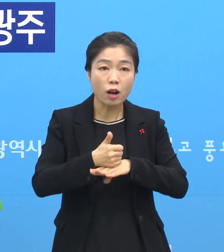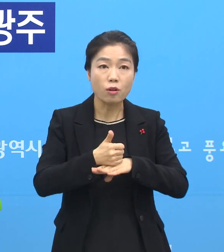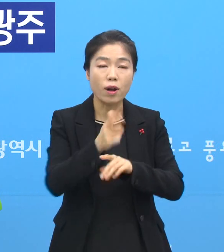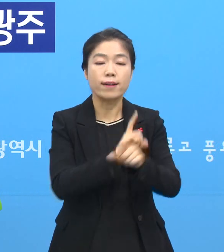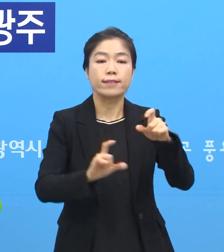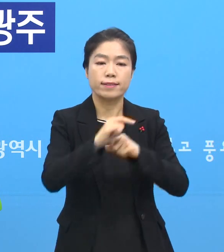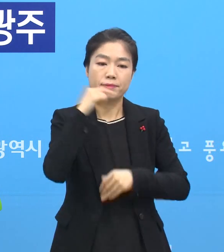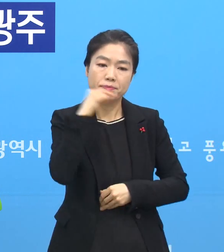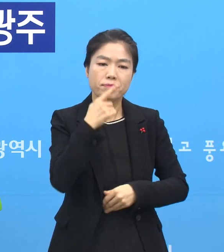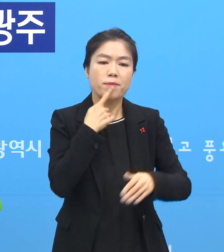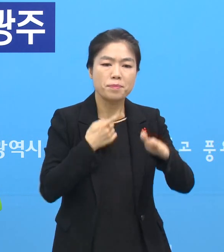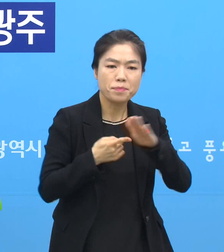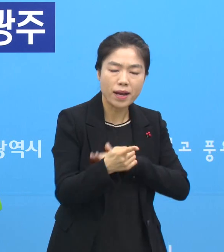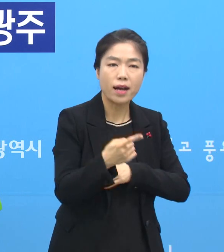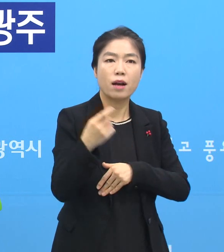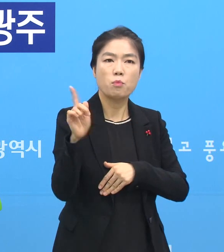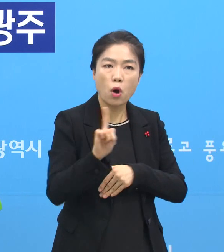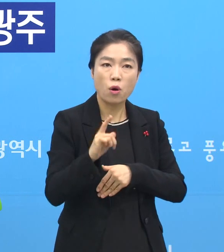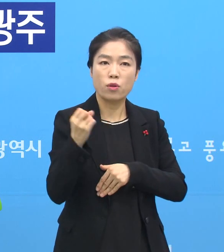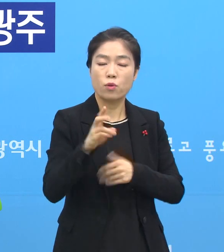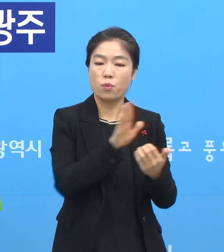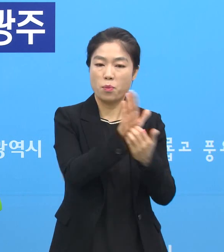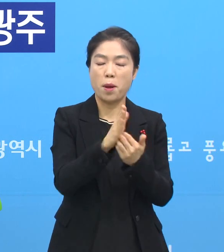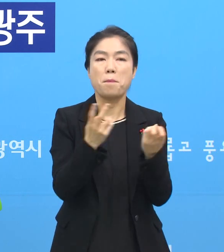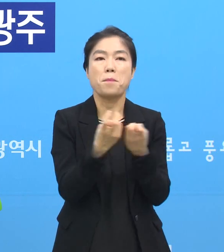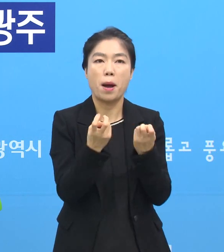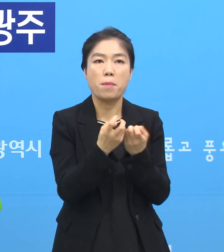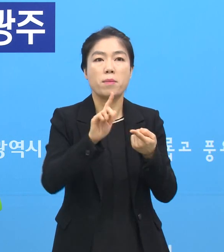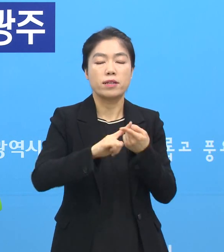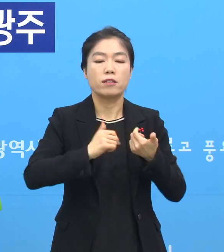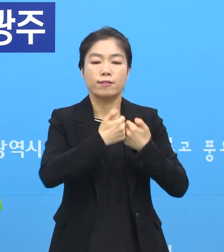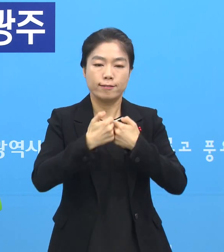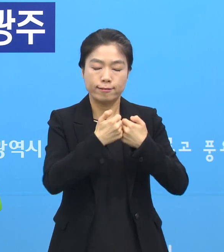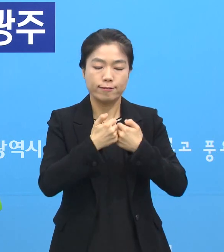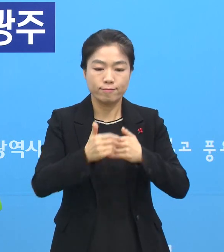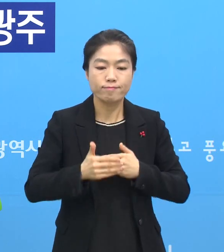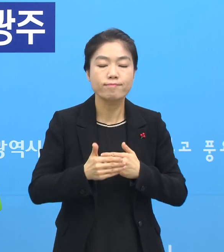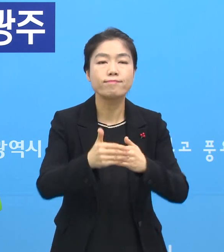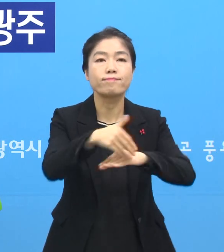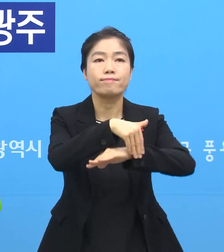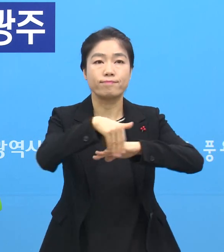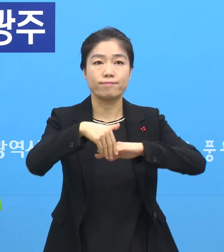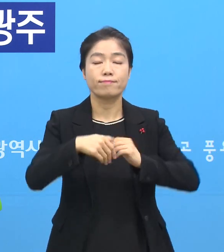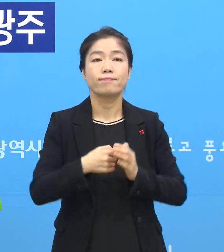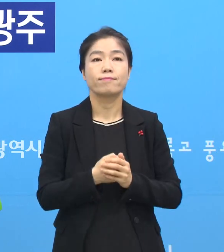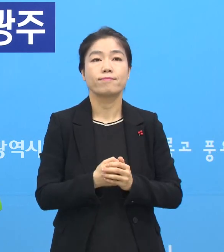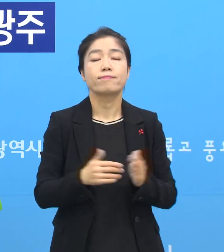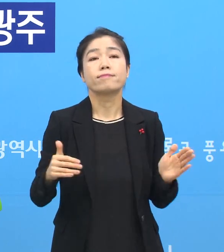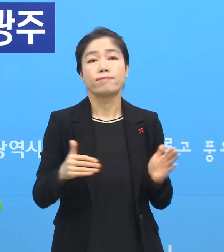보다 강력한 조치들 또 예방 방식들 이런 것에 대한 논의를 해나가도록 하겠습니다. 이상입니다.